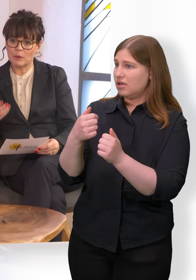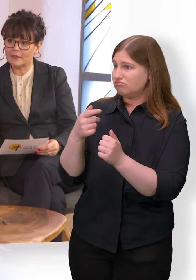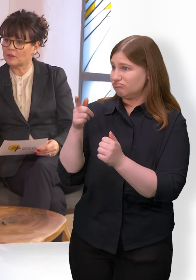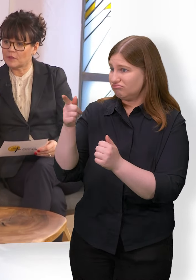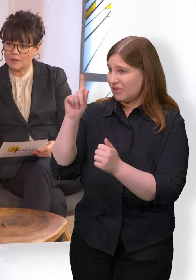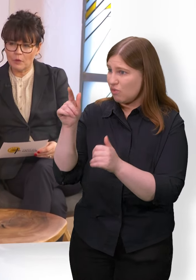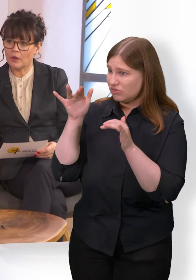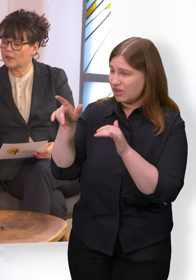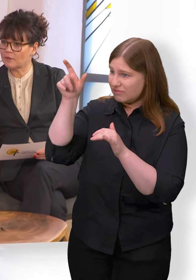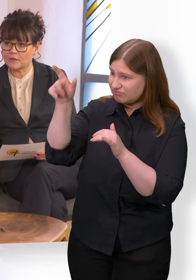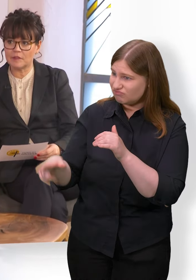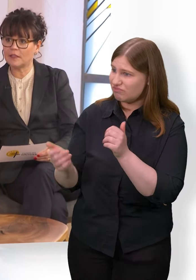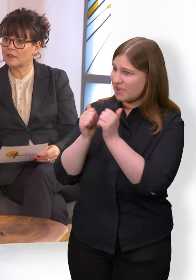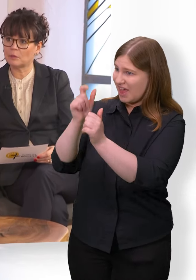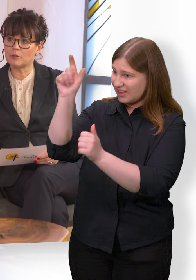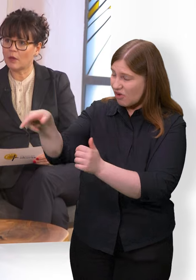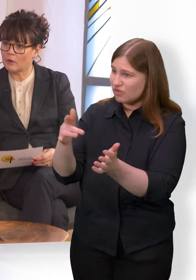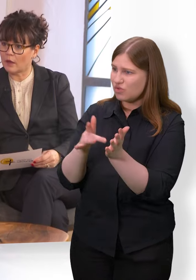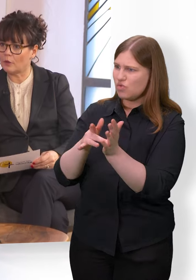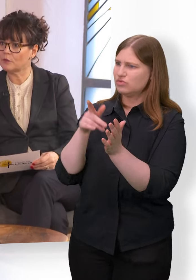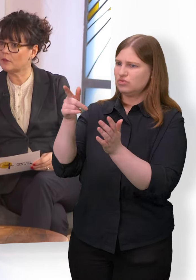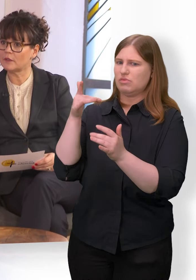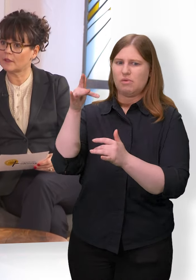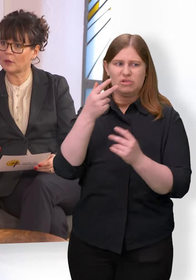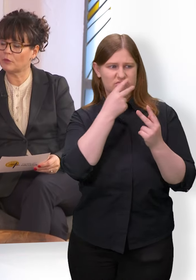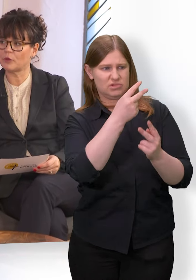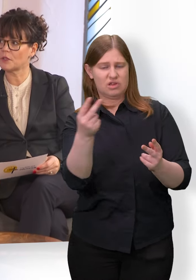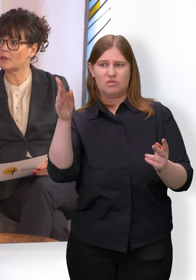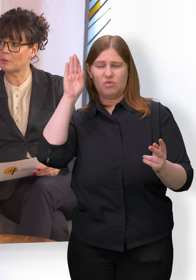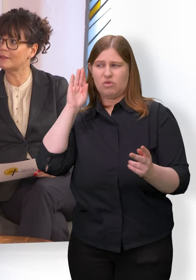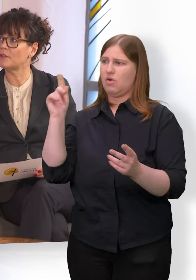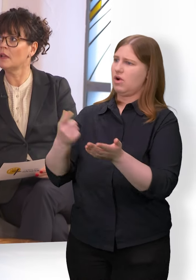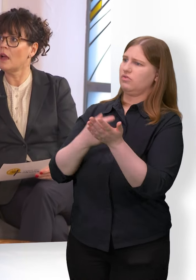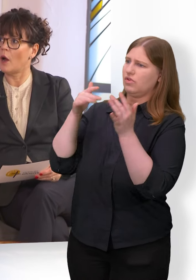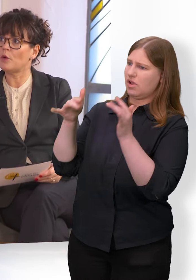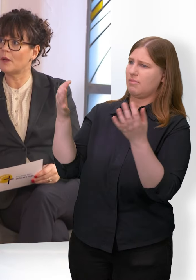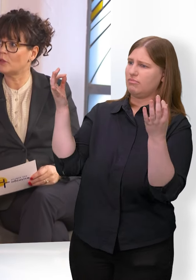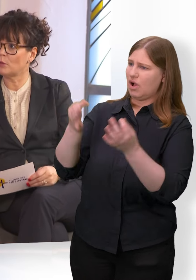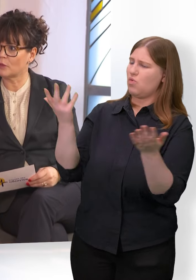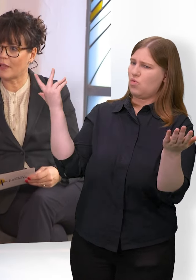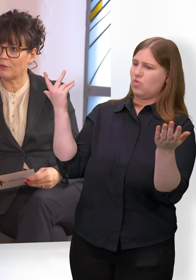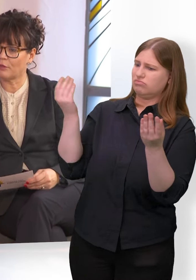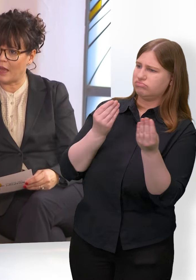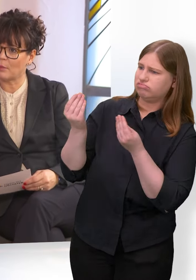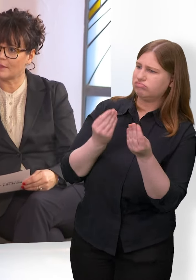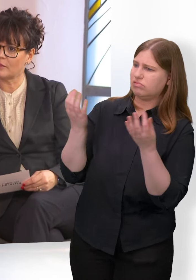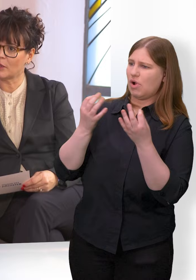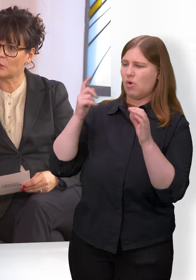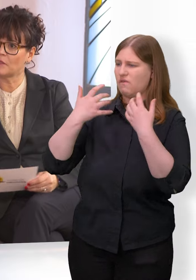meine, das, was Sie hören, das, was Sie sehen, ist manchmal auch herausfordernd. Ich kann mir vorstellen, dass manches auch mal doppelt und dreifach verarbeitet werden muss.